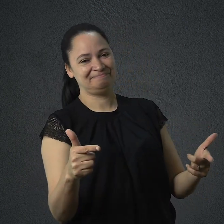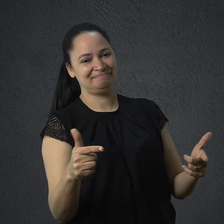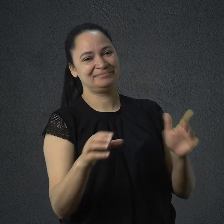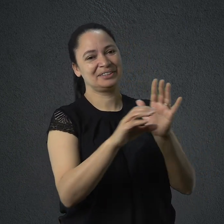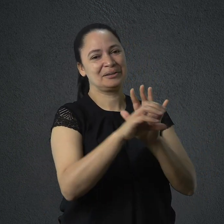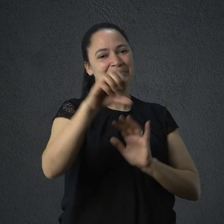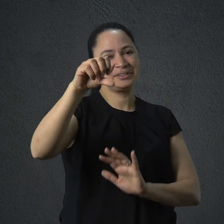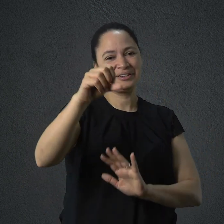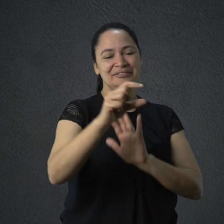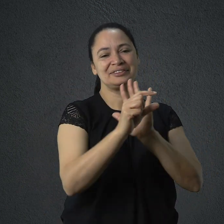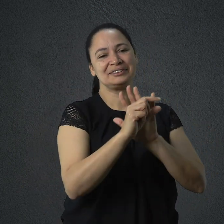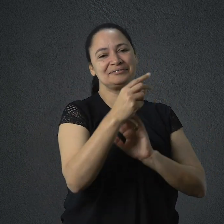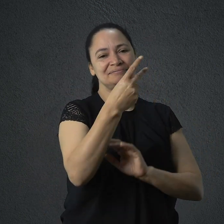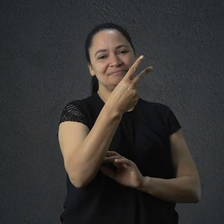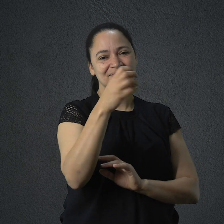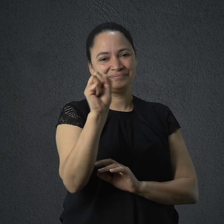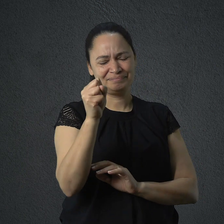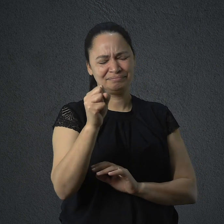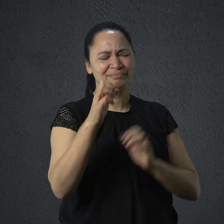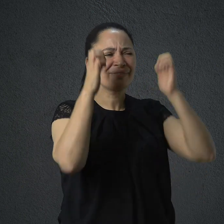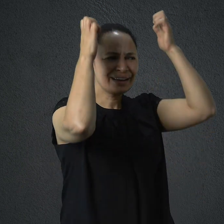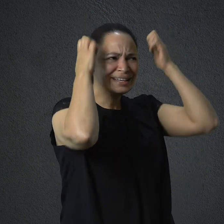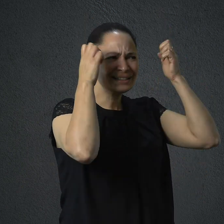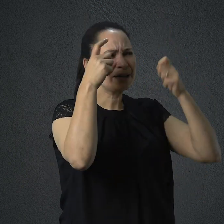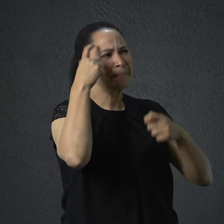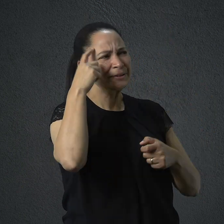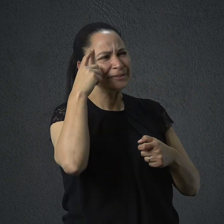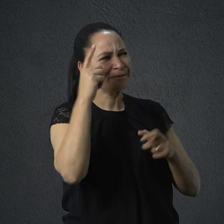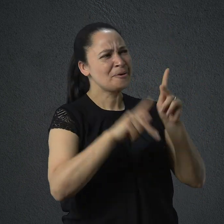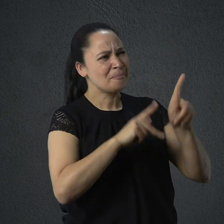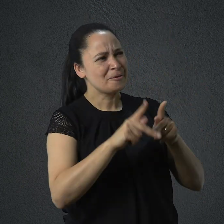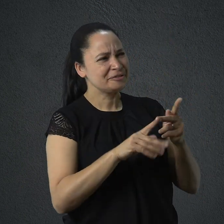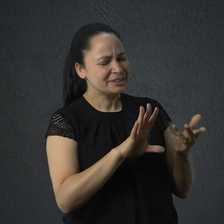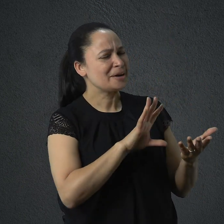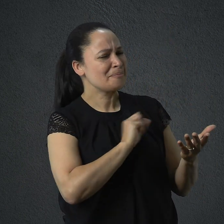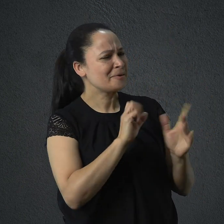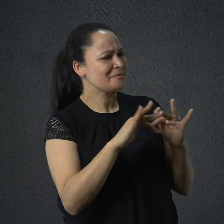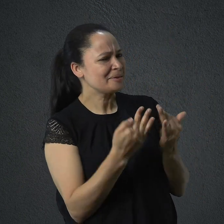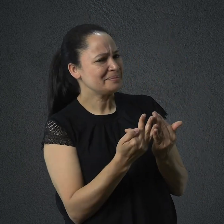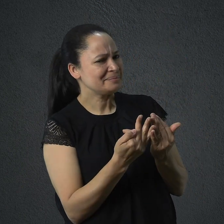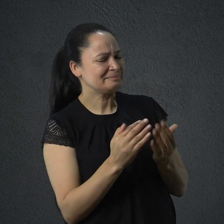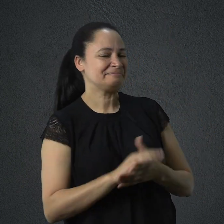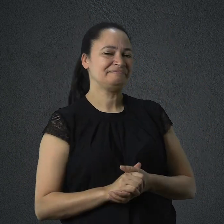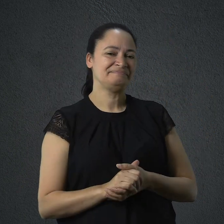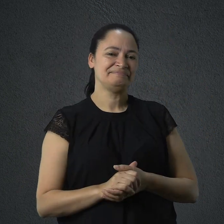Esther teve muito amor para com a sua família. Já Amã e seus filhos tiveram um fim